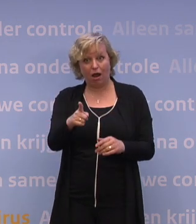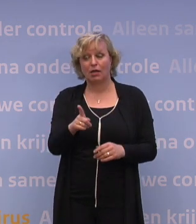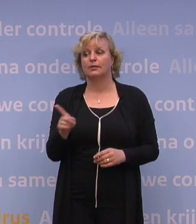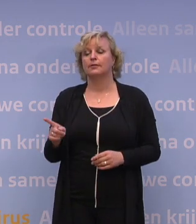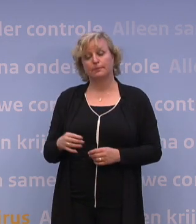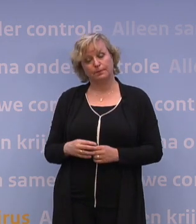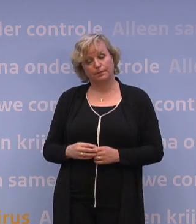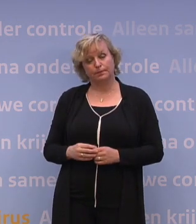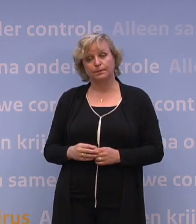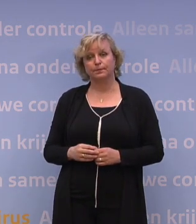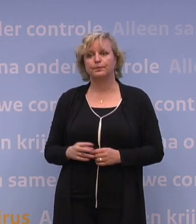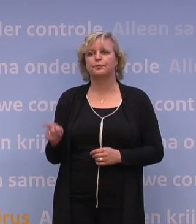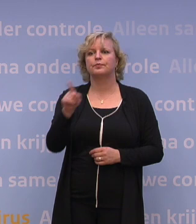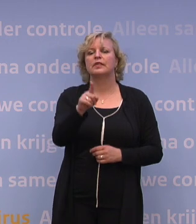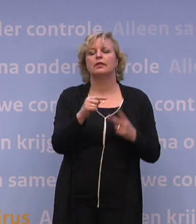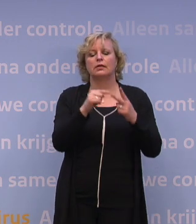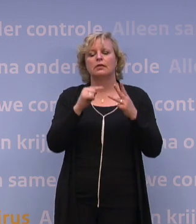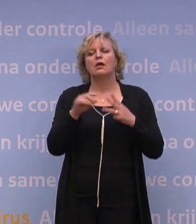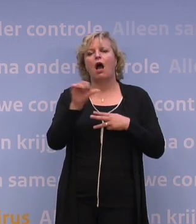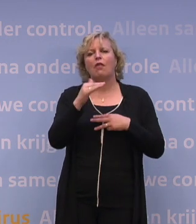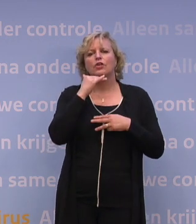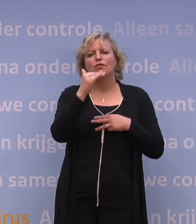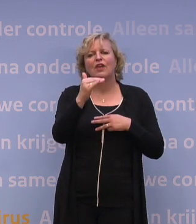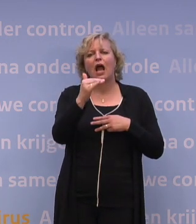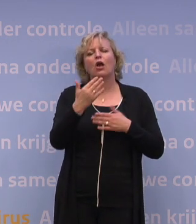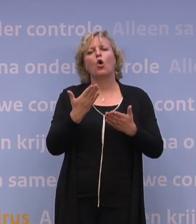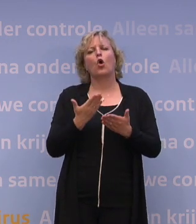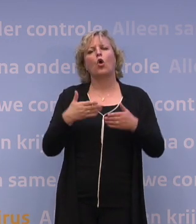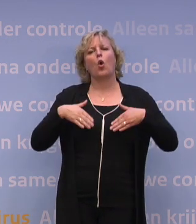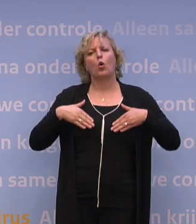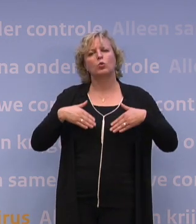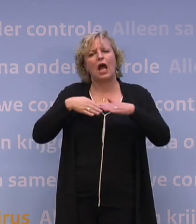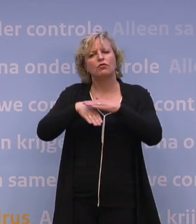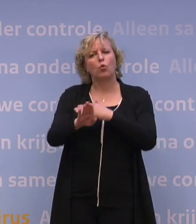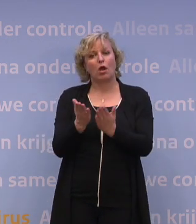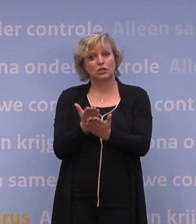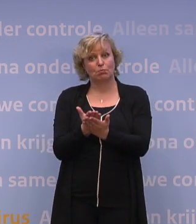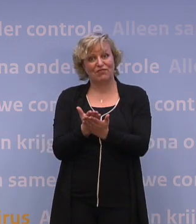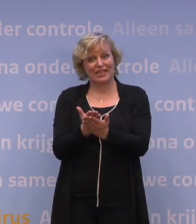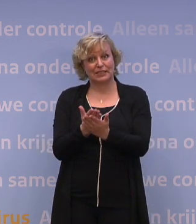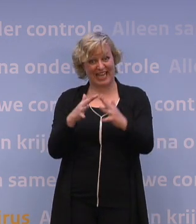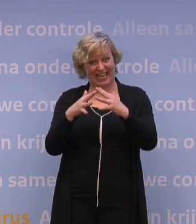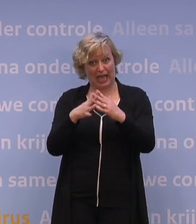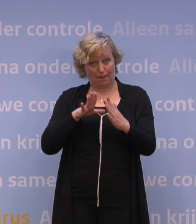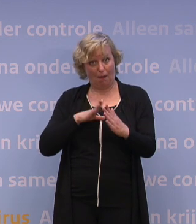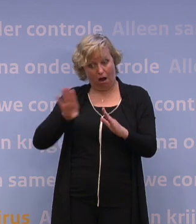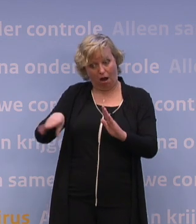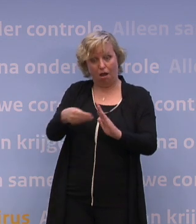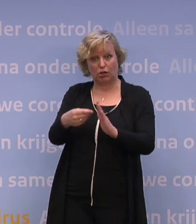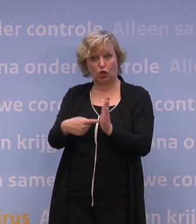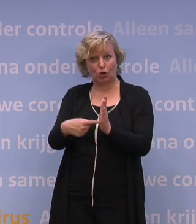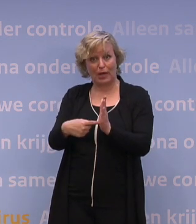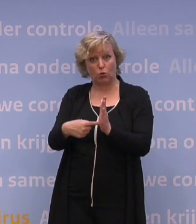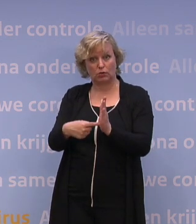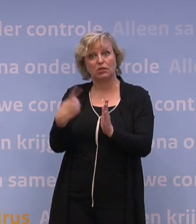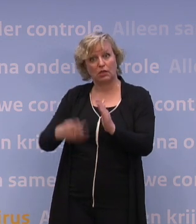En ik had nog een andere vraag over die coronatoegangsbewijzen. Dat systeem, mogen daar kerken ook mee gaan werken, zodat ze dan weer volledig